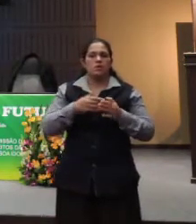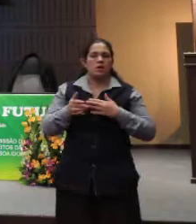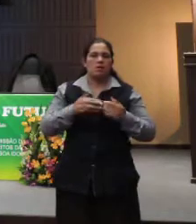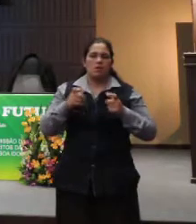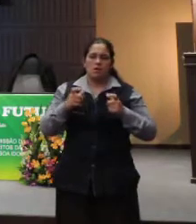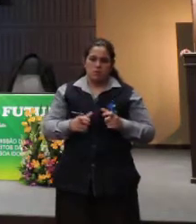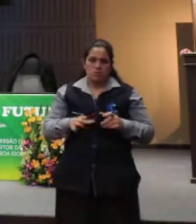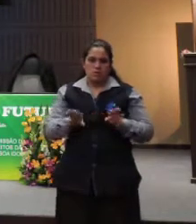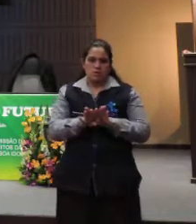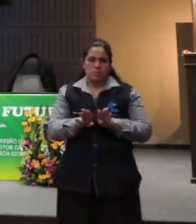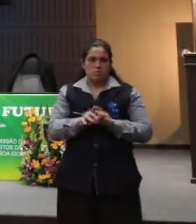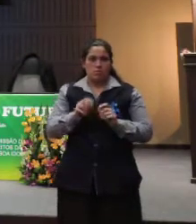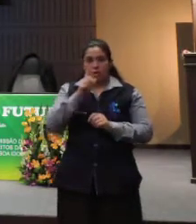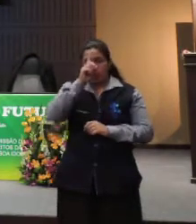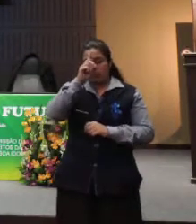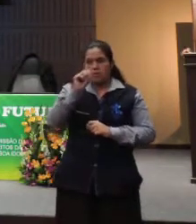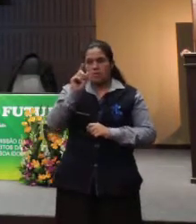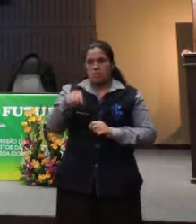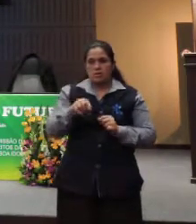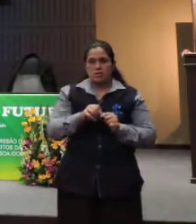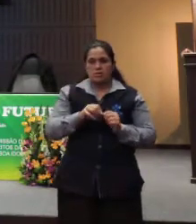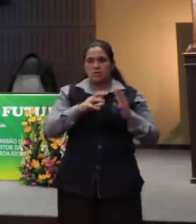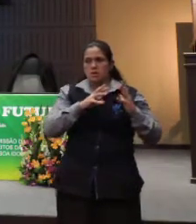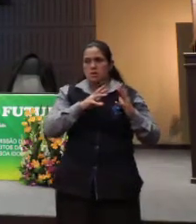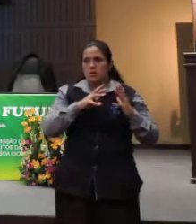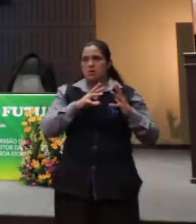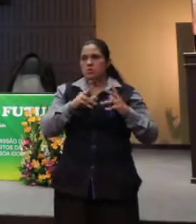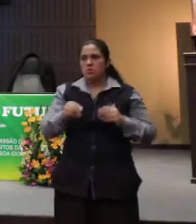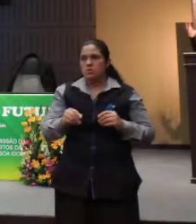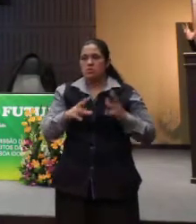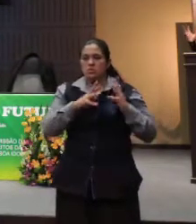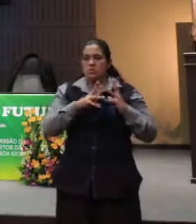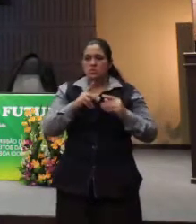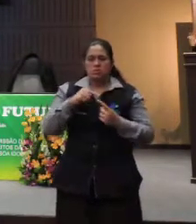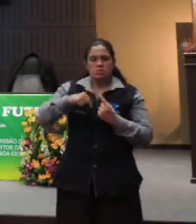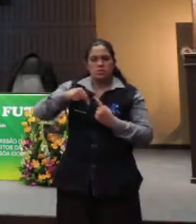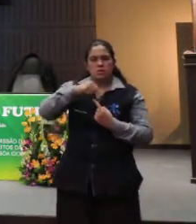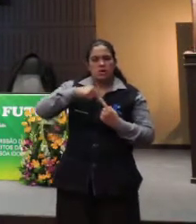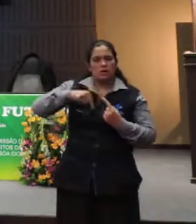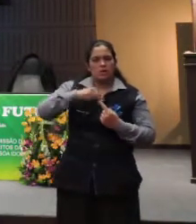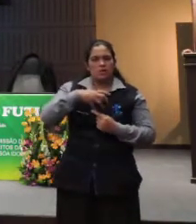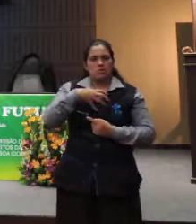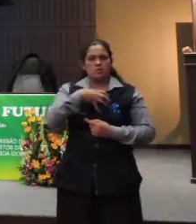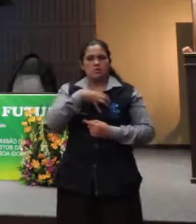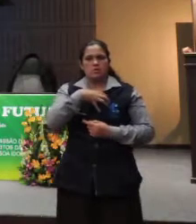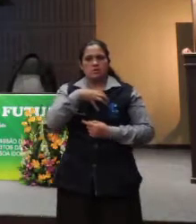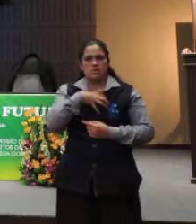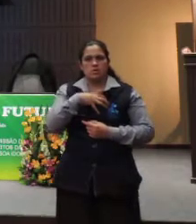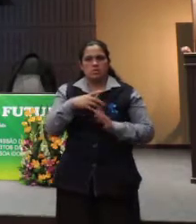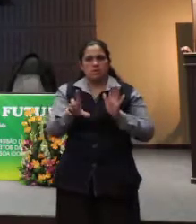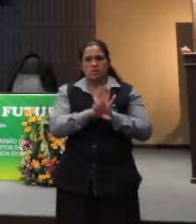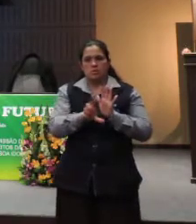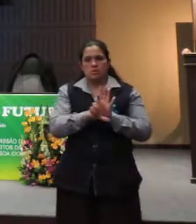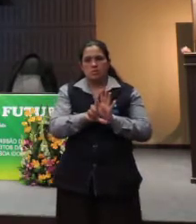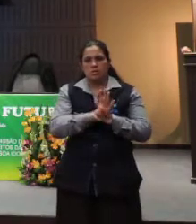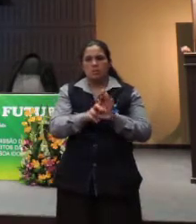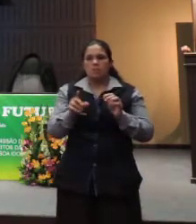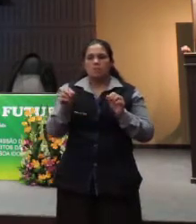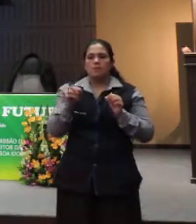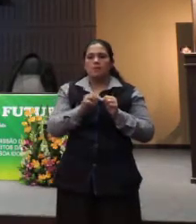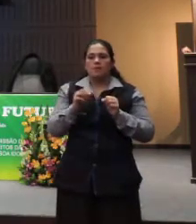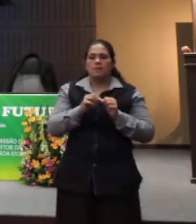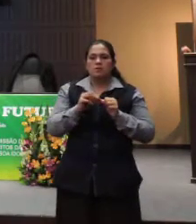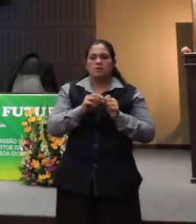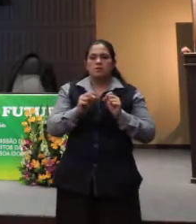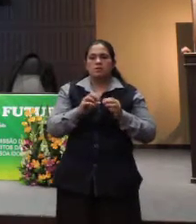em qualquer lugar. Então, a ideia é tudo. Tudo que rodeia o espírito da lei nos traz o sentido de